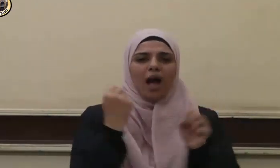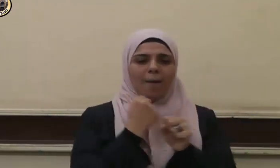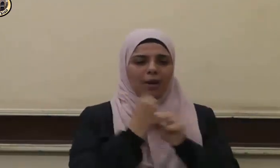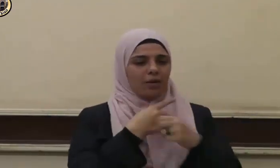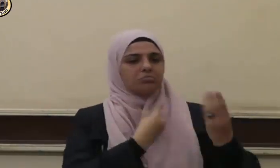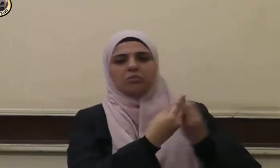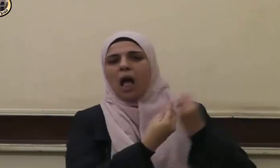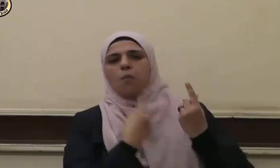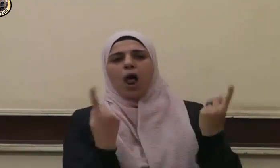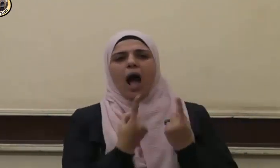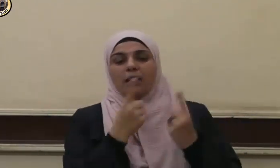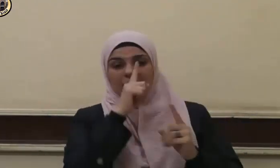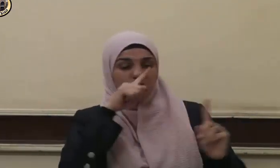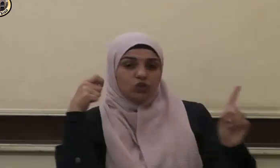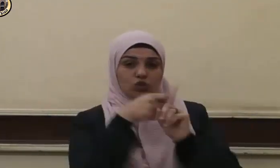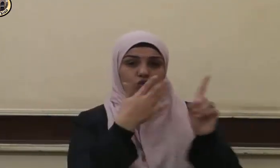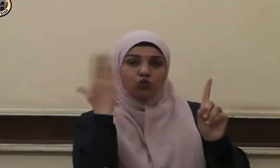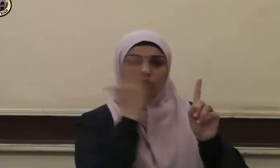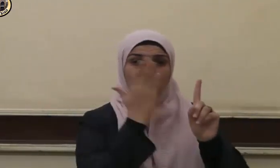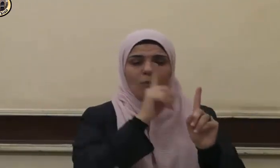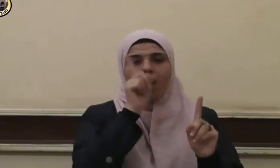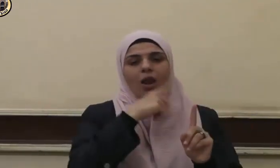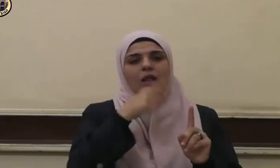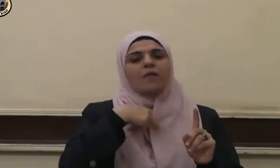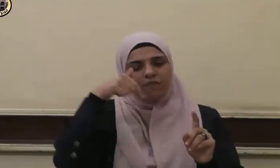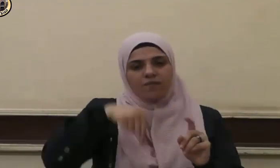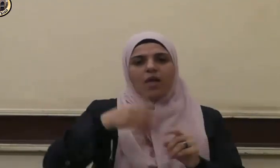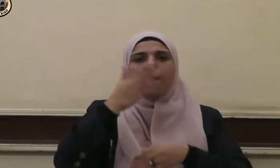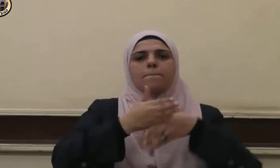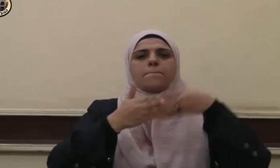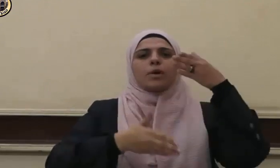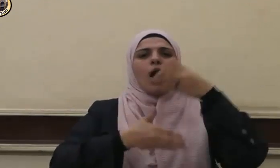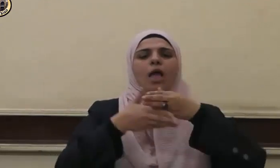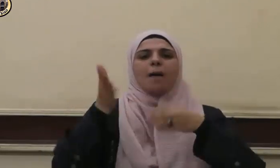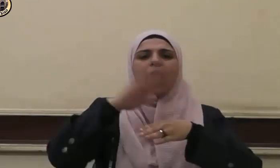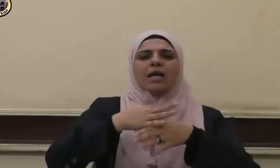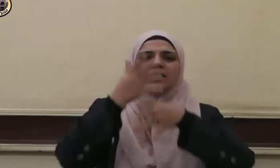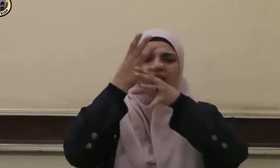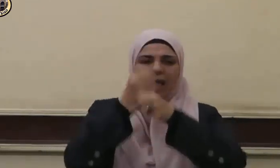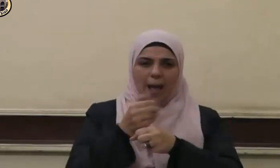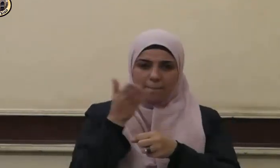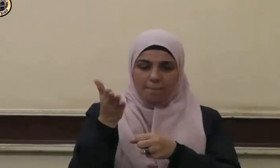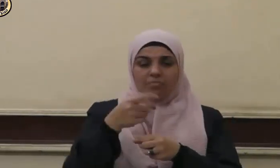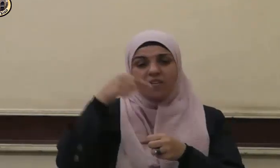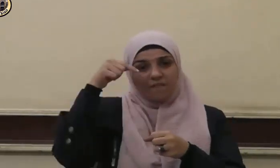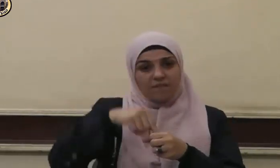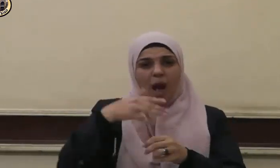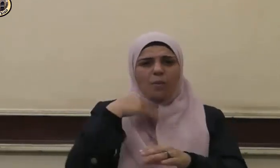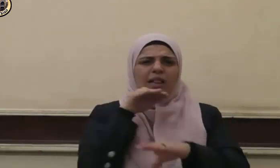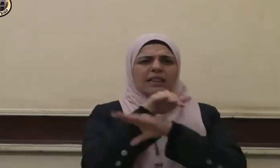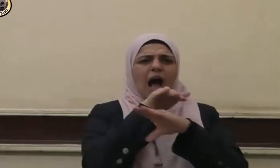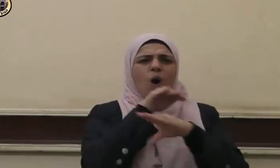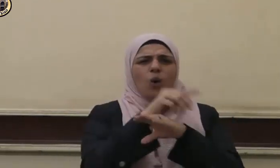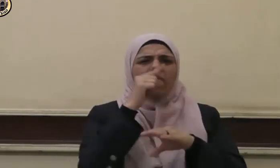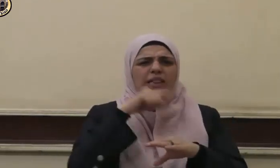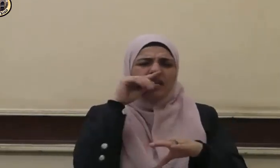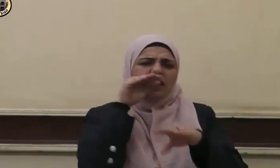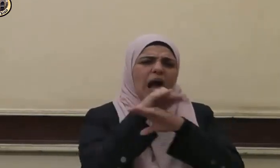وهذا ما كان من سيدنا إبراهيم عليه السلام في دعوته مع